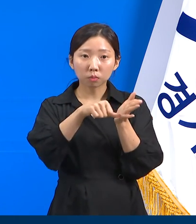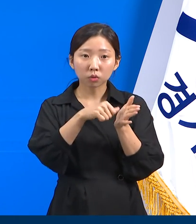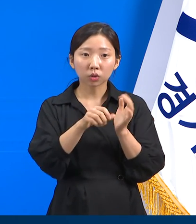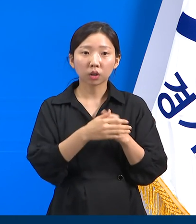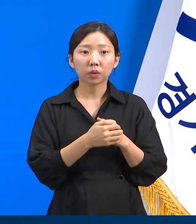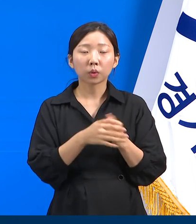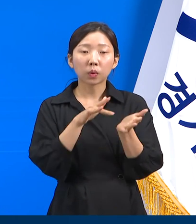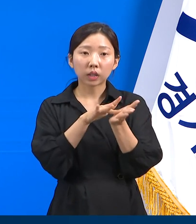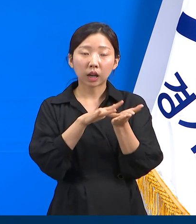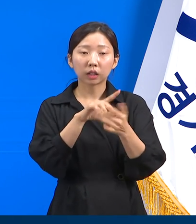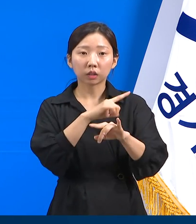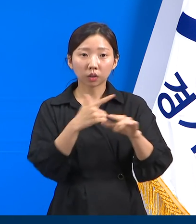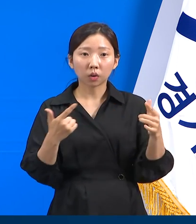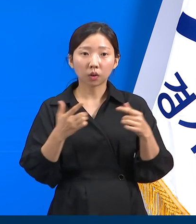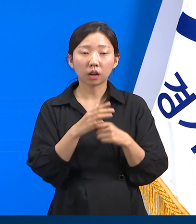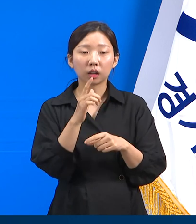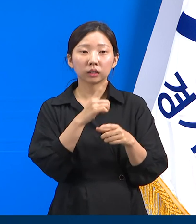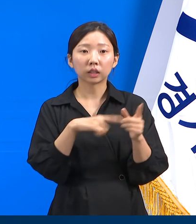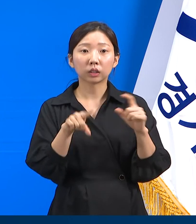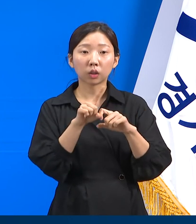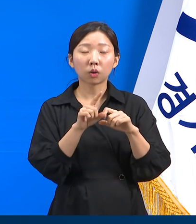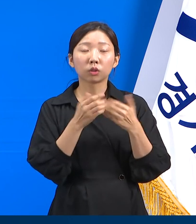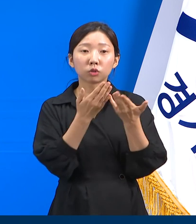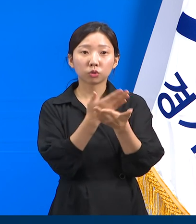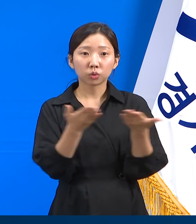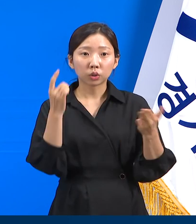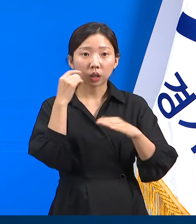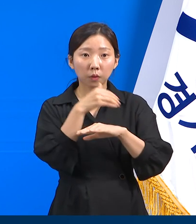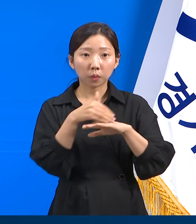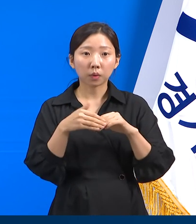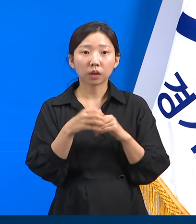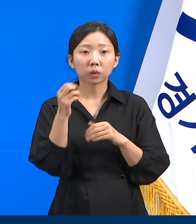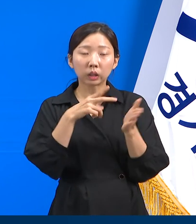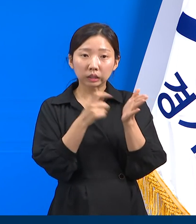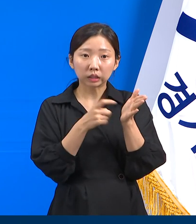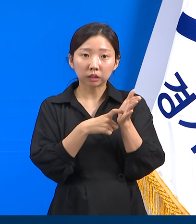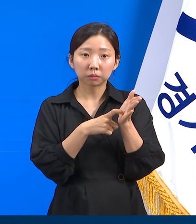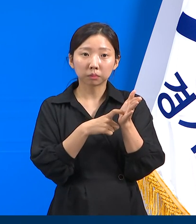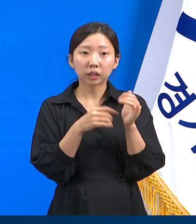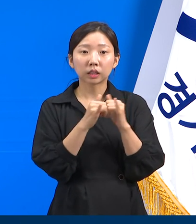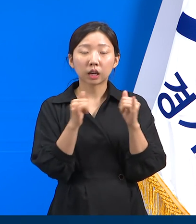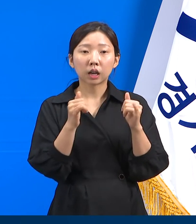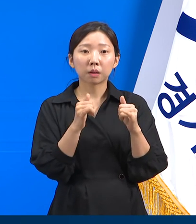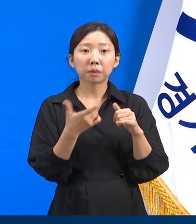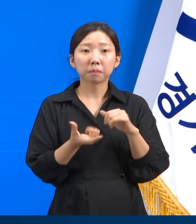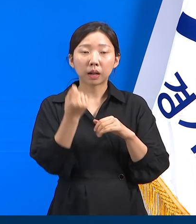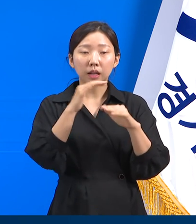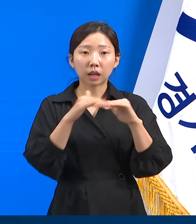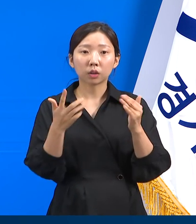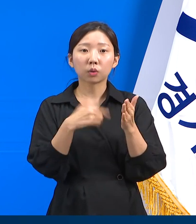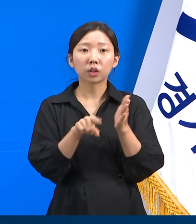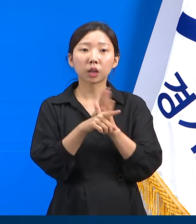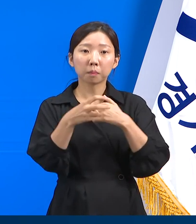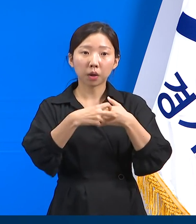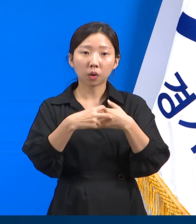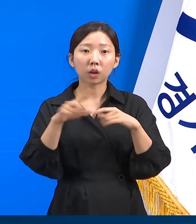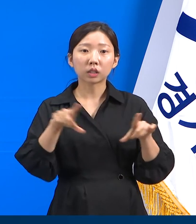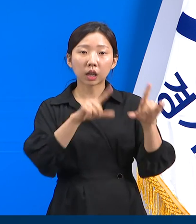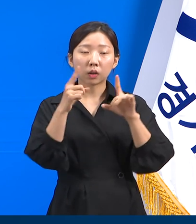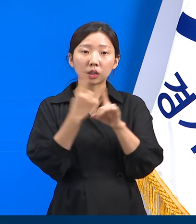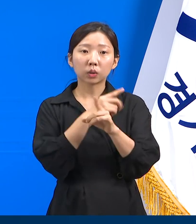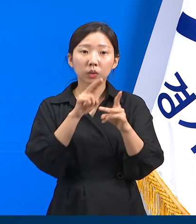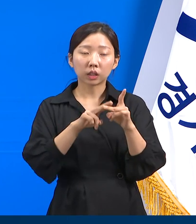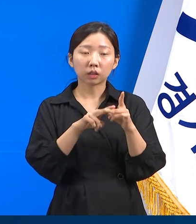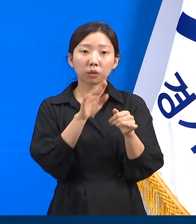기침약 등 산비약을 지급할 예정입니다. 더불어 언급환자 신속 대응을 위해 자가치료자의 병원 및 생활치료센터